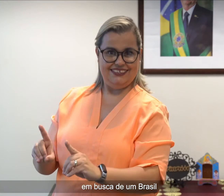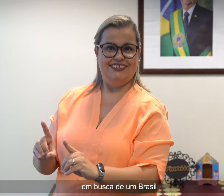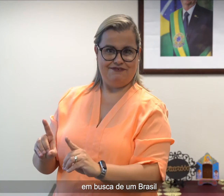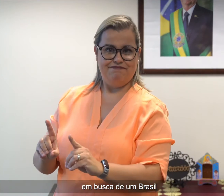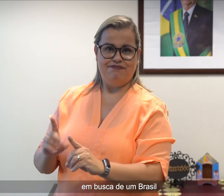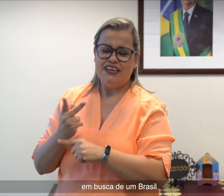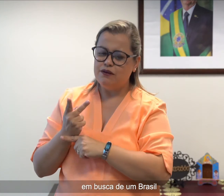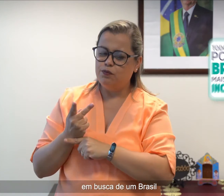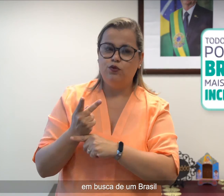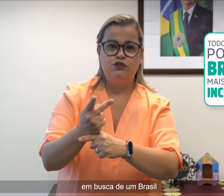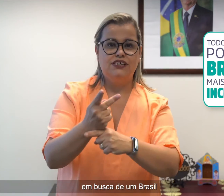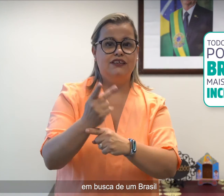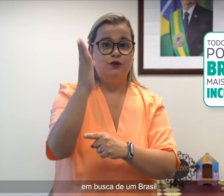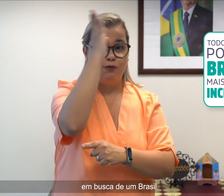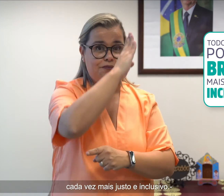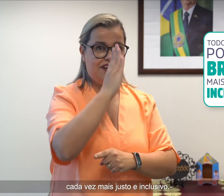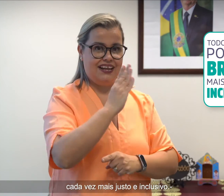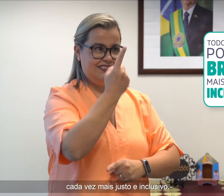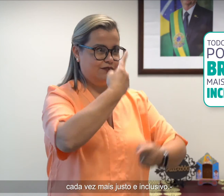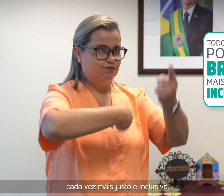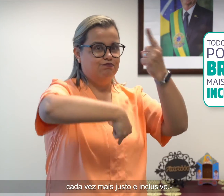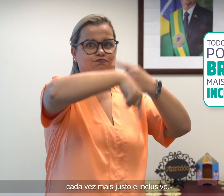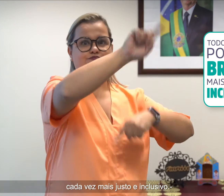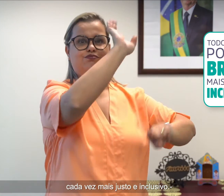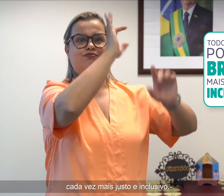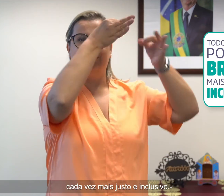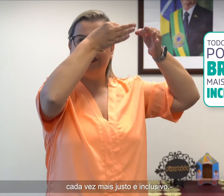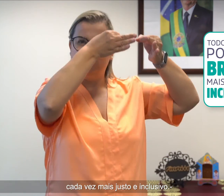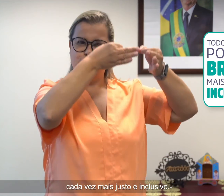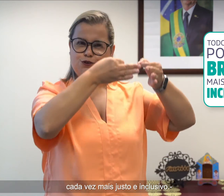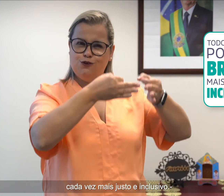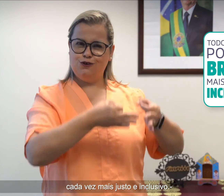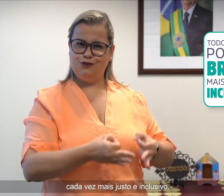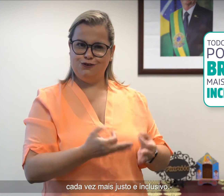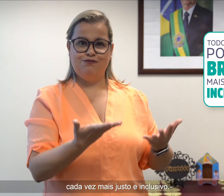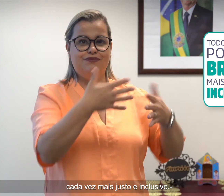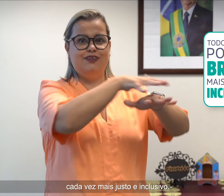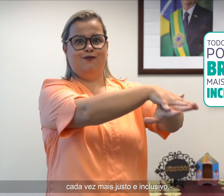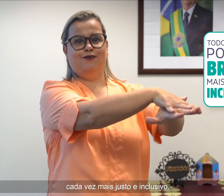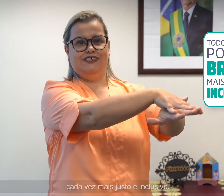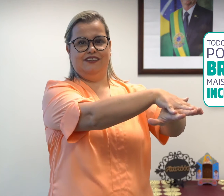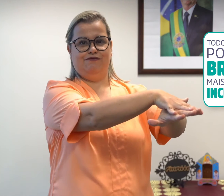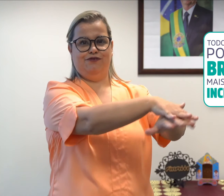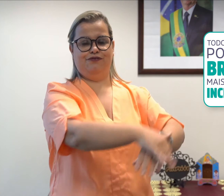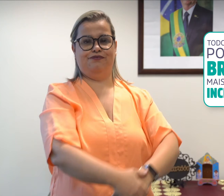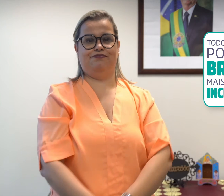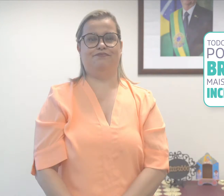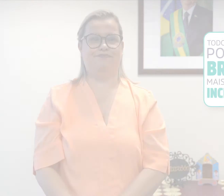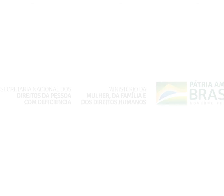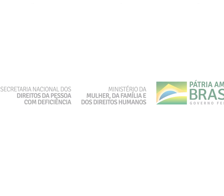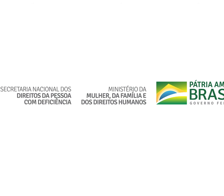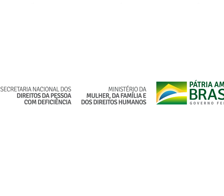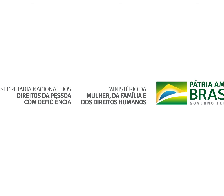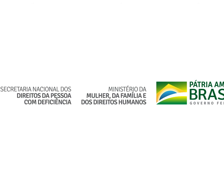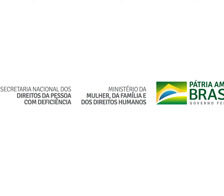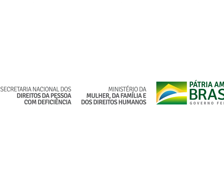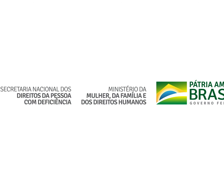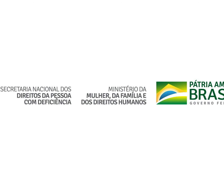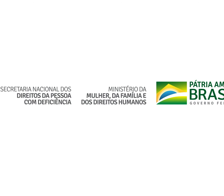em busca de um Brasil cada vez mais justo e inclusivo. Secretaria Nacional dos Direitos